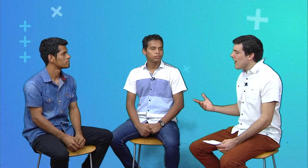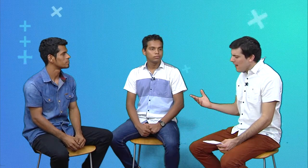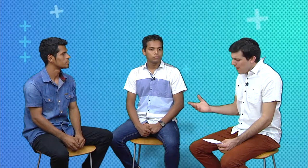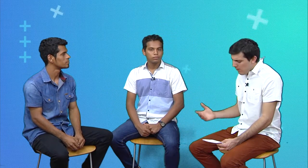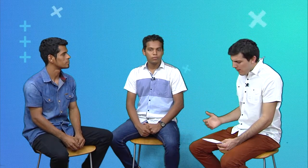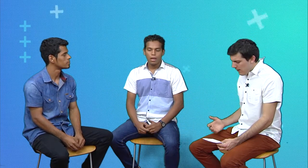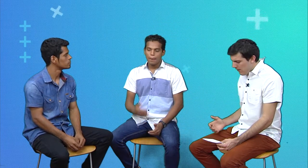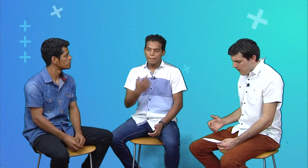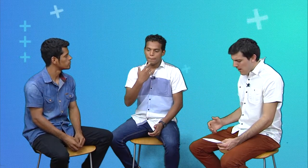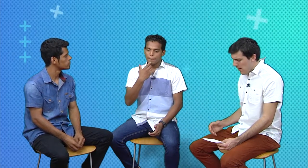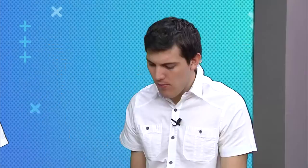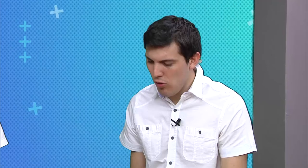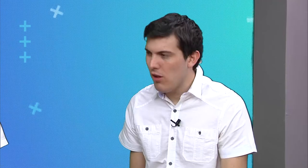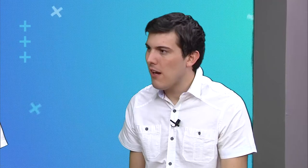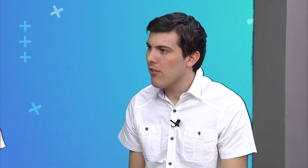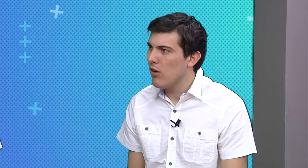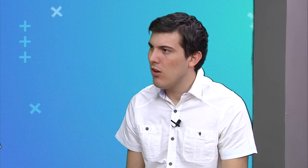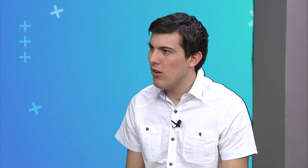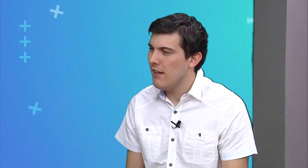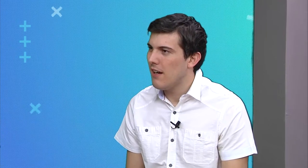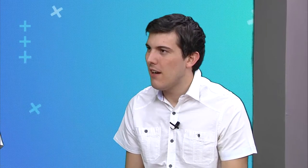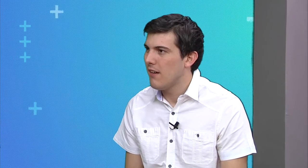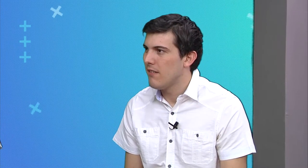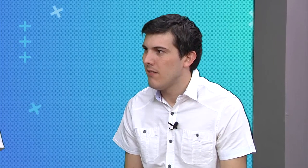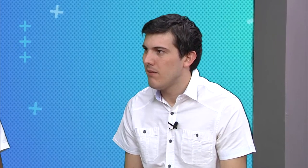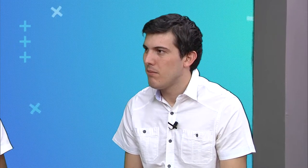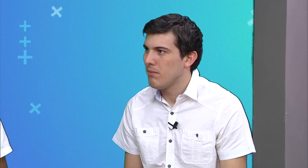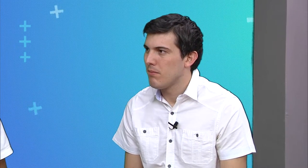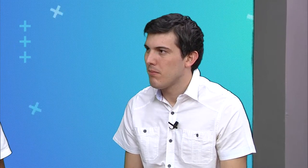¿Por qué decidiste estudiar teología?